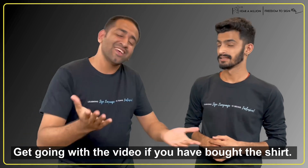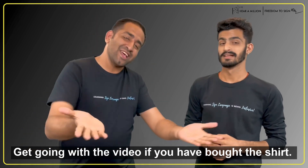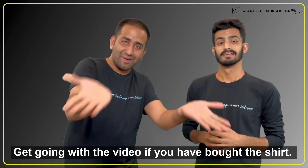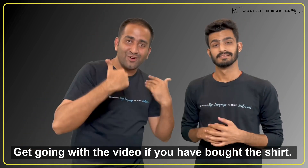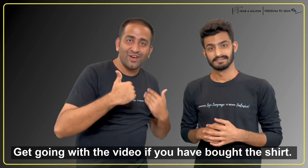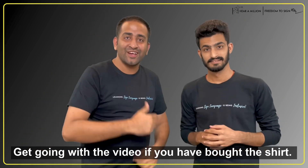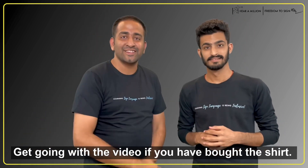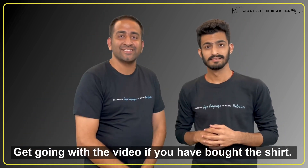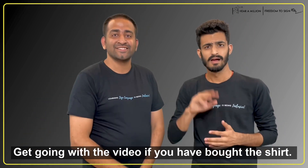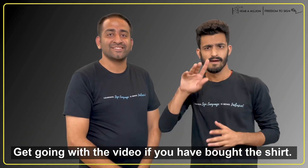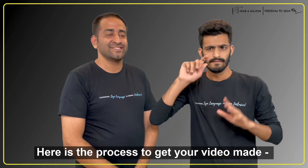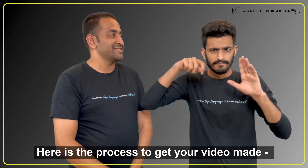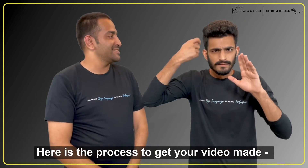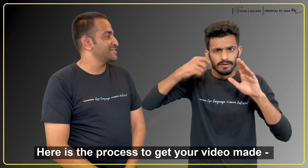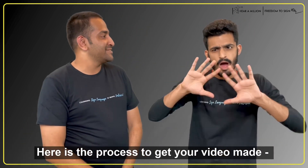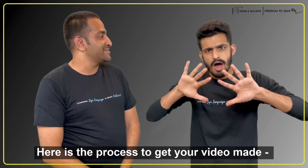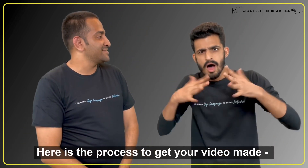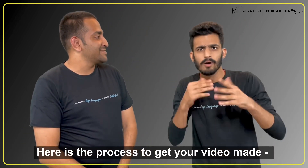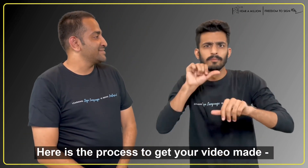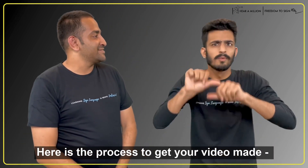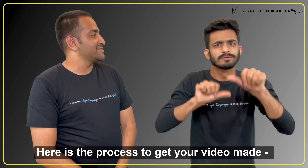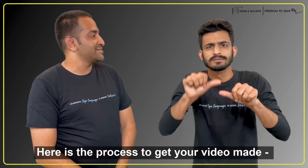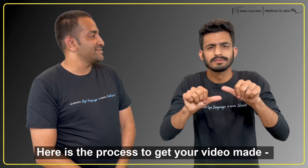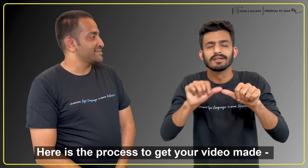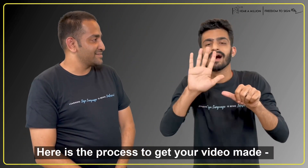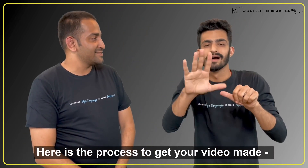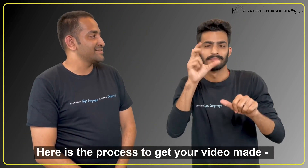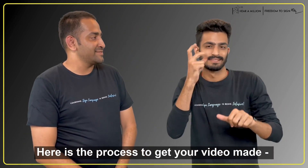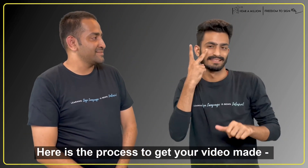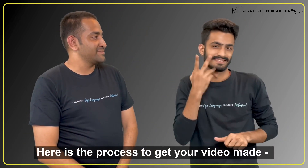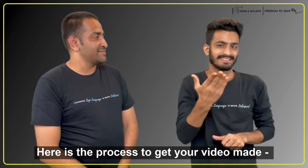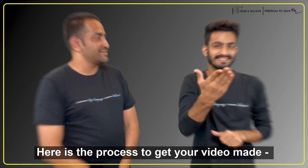बनाना शुरू करिए विडियो बनाने का प्रोसेस इस फोटो में है